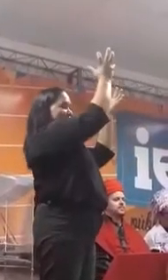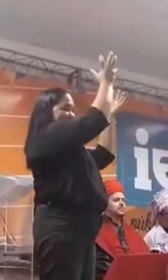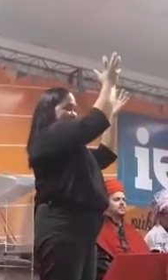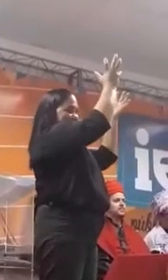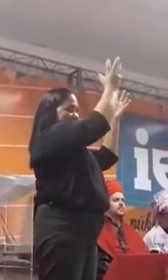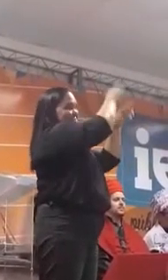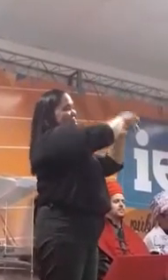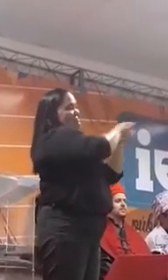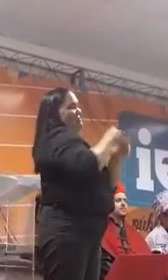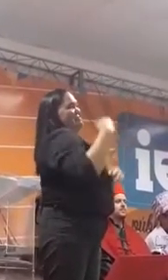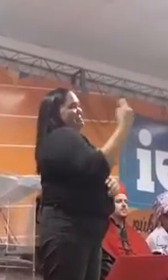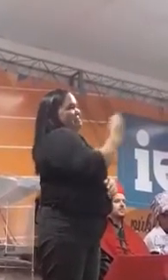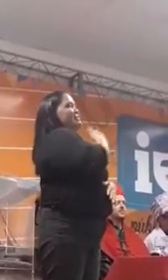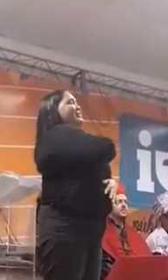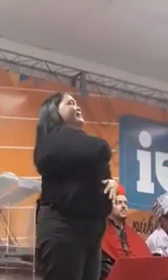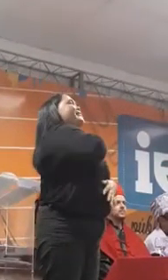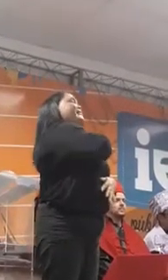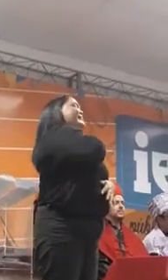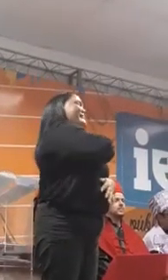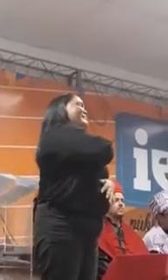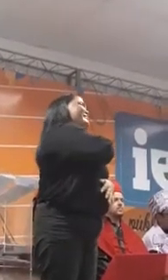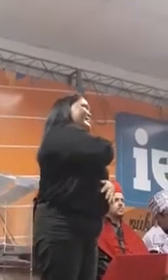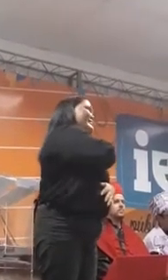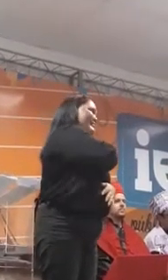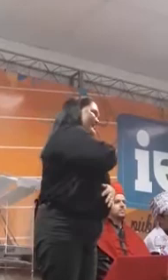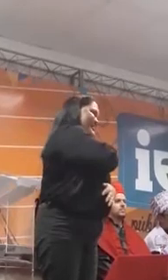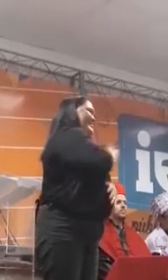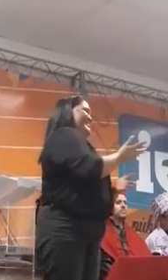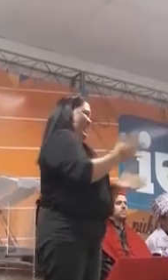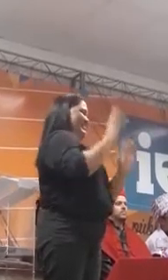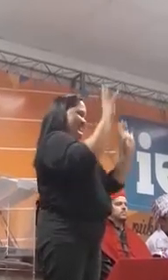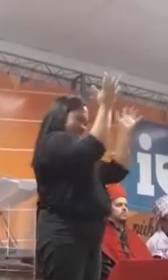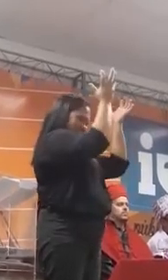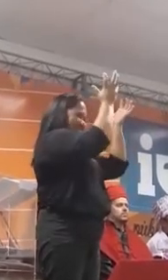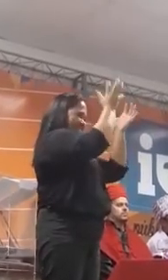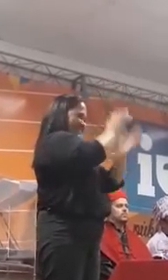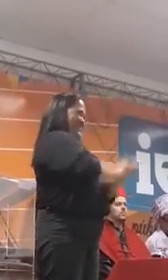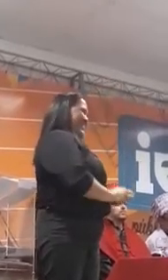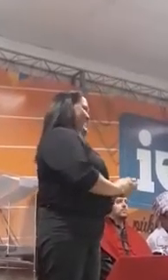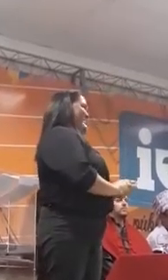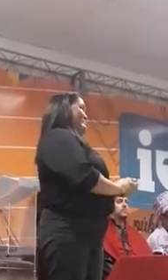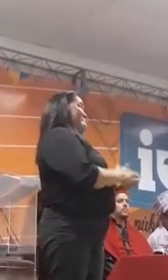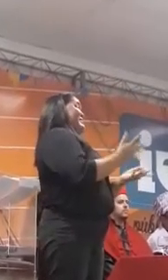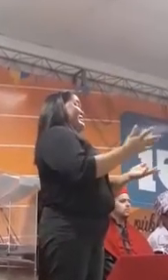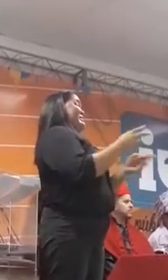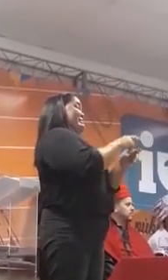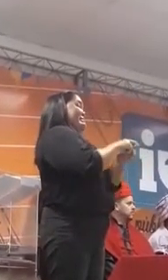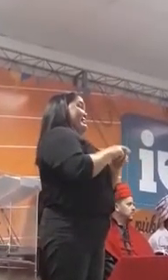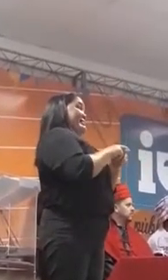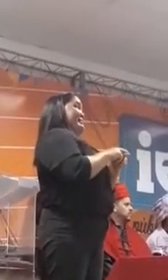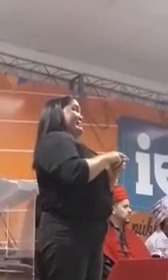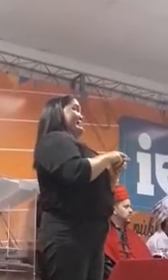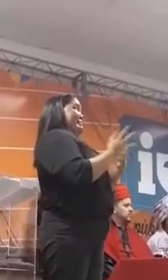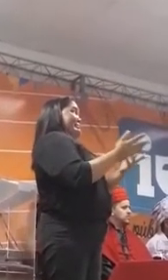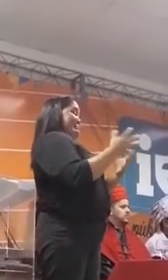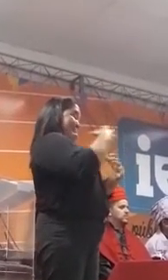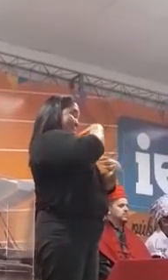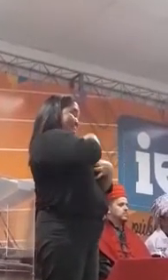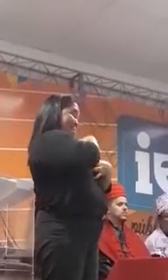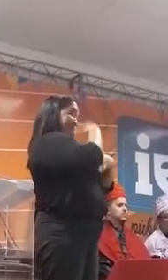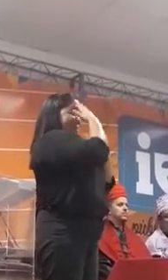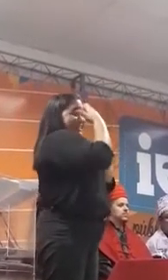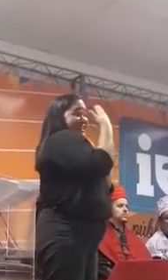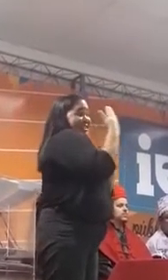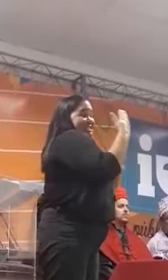saudade desses Interclass. E por fim, não gostaria de dizer que a gratidão que sentimos não pode ser